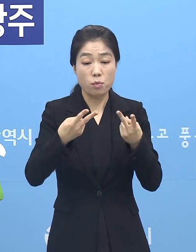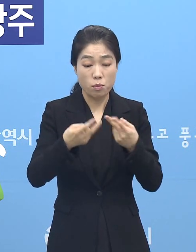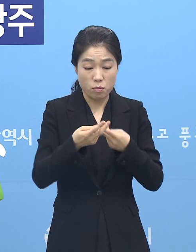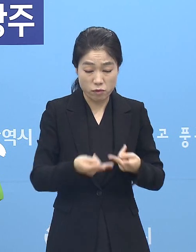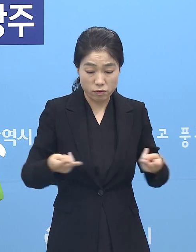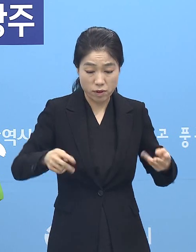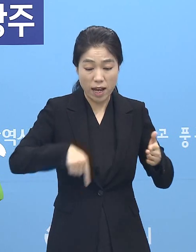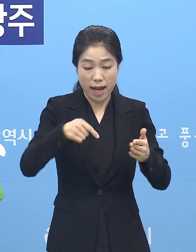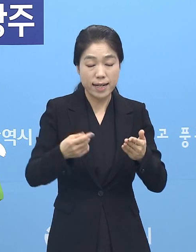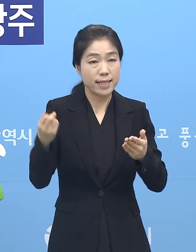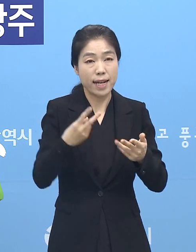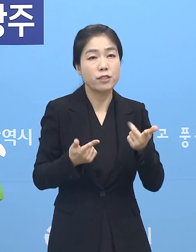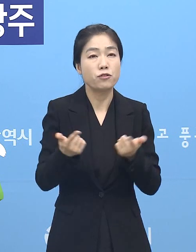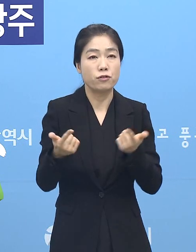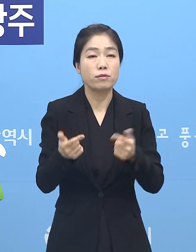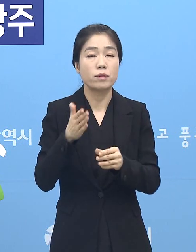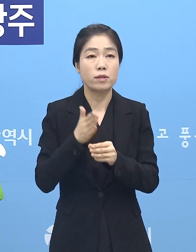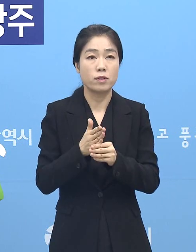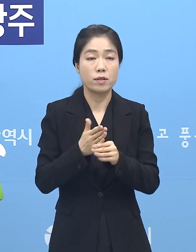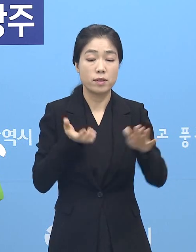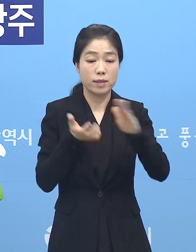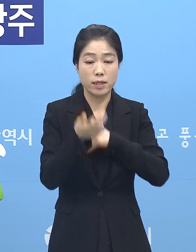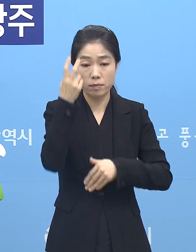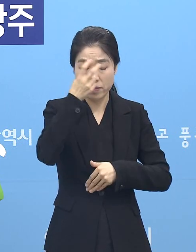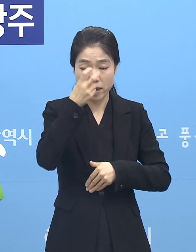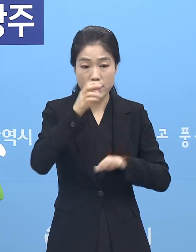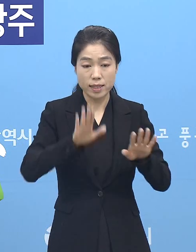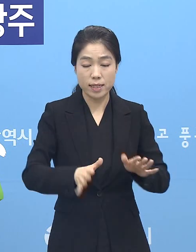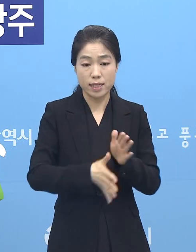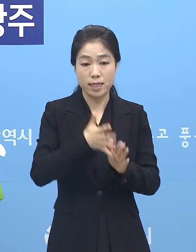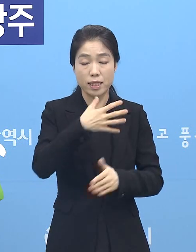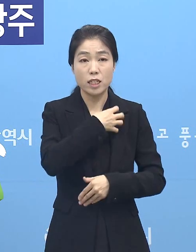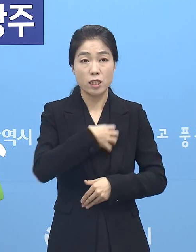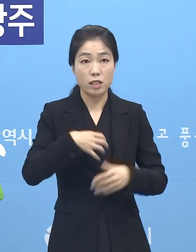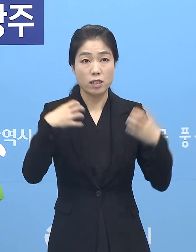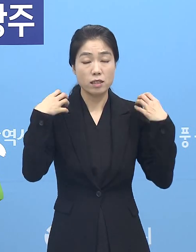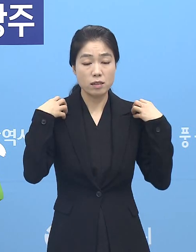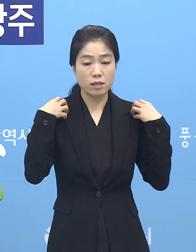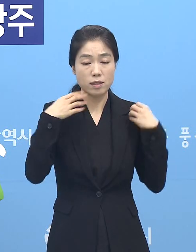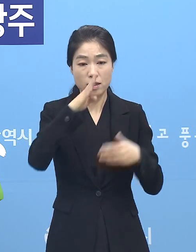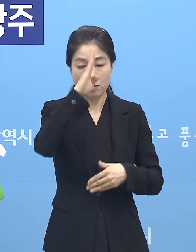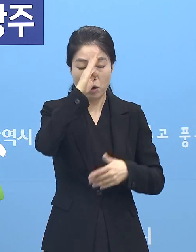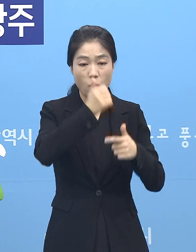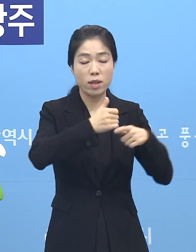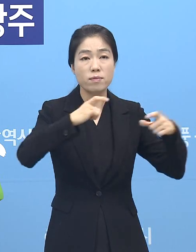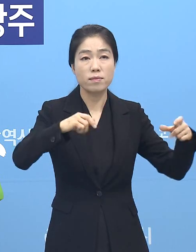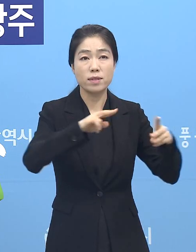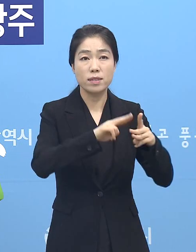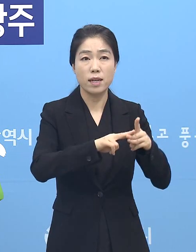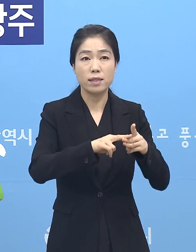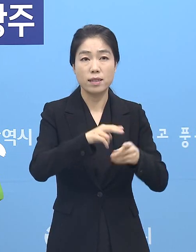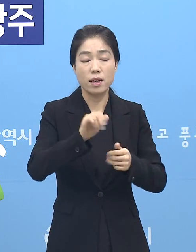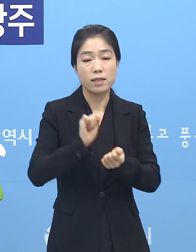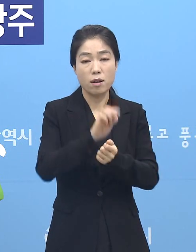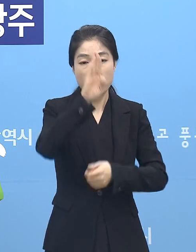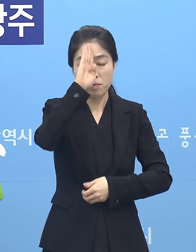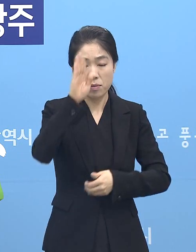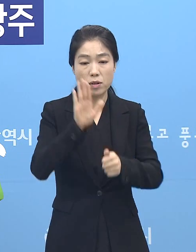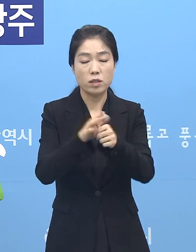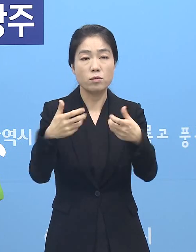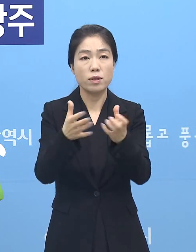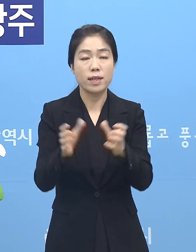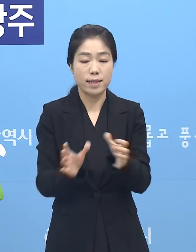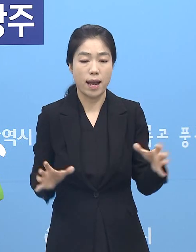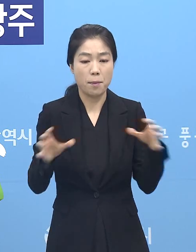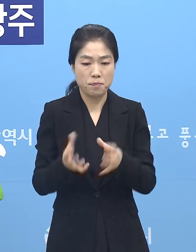있고요. 또 저희들이 현장 진단평가는 현재 시구, 질병청, 호남센터, 감염병 지원단이 합동